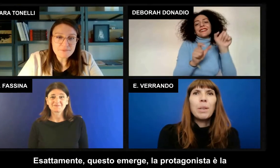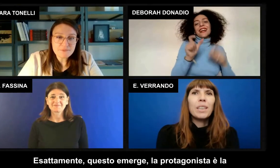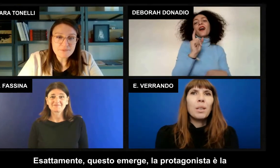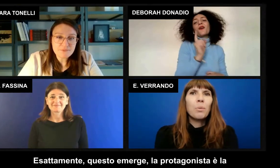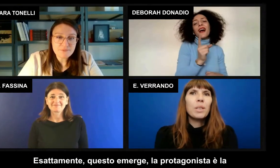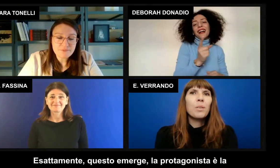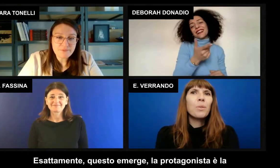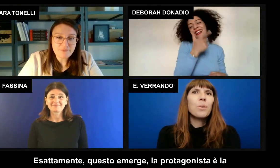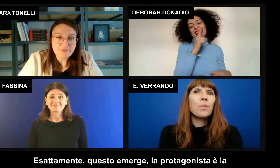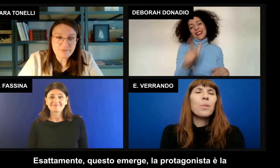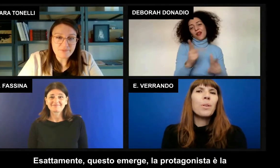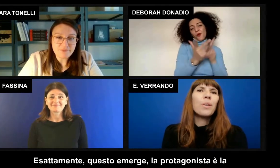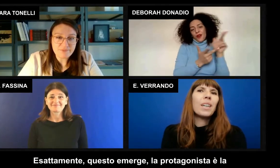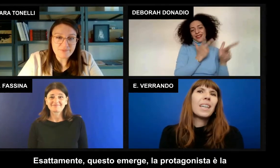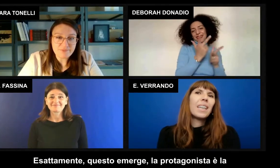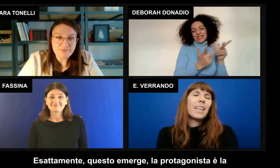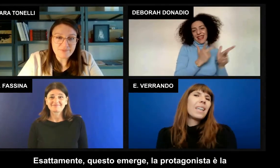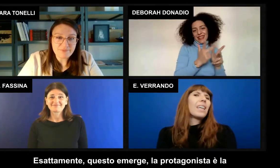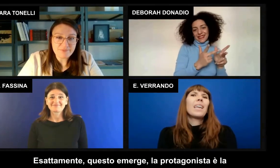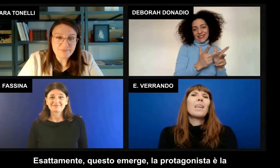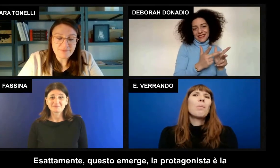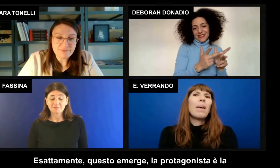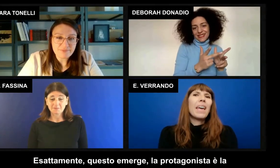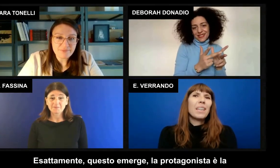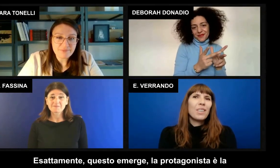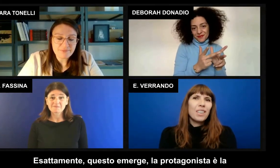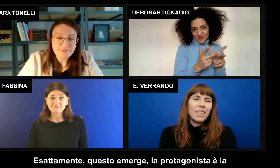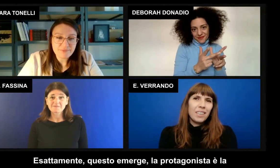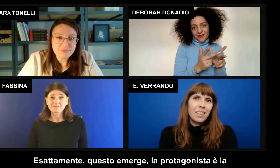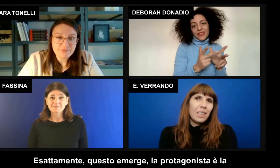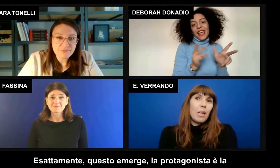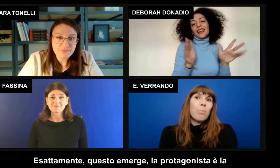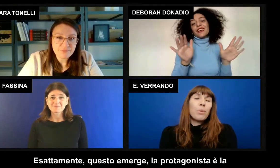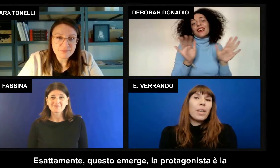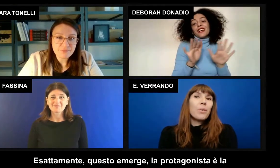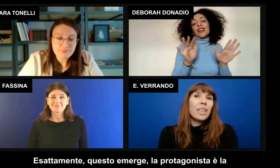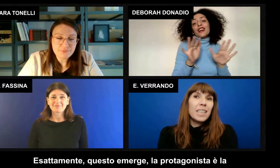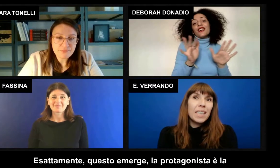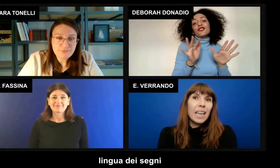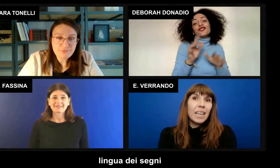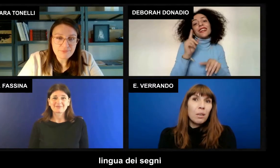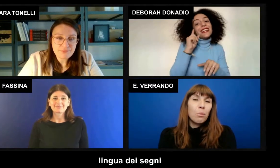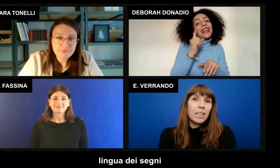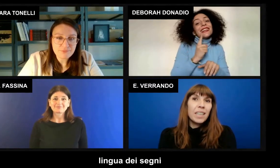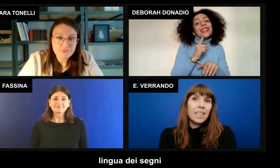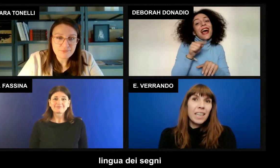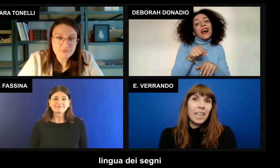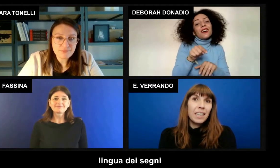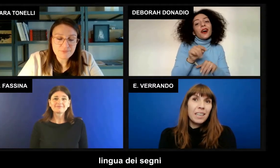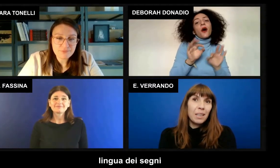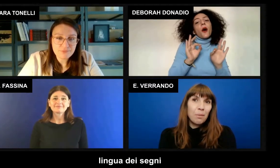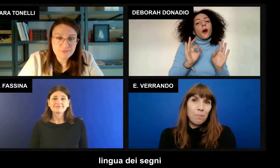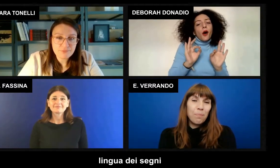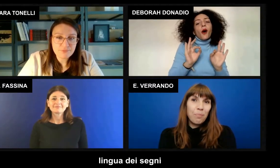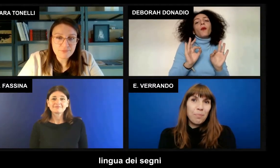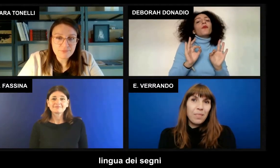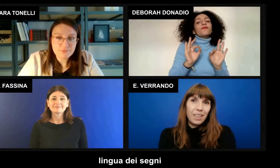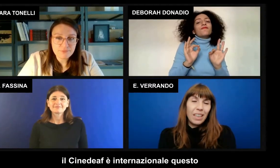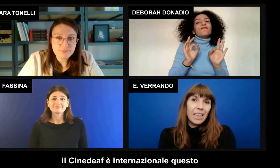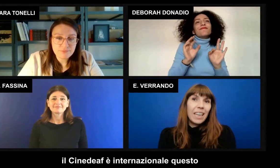Esattamente, questo emerge. La protagonista è la lingua dei segni.